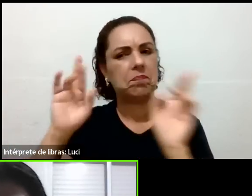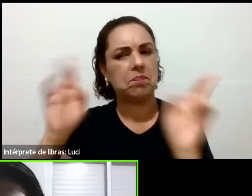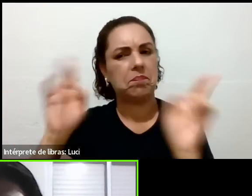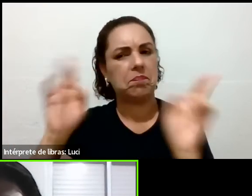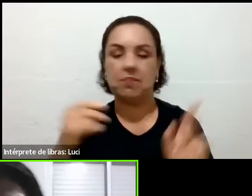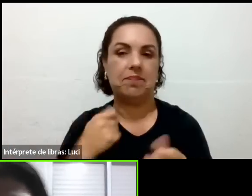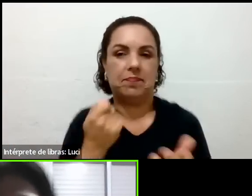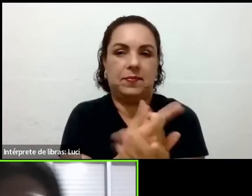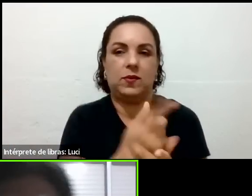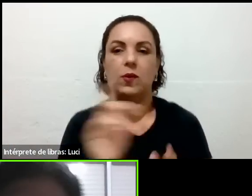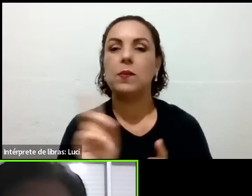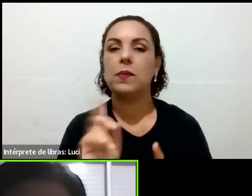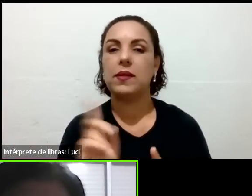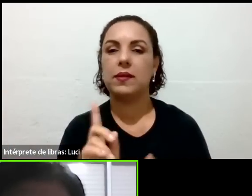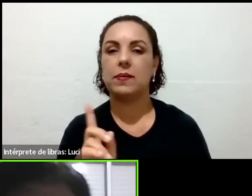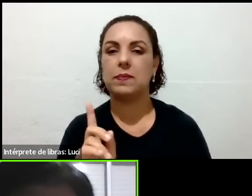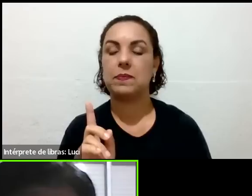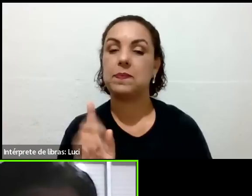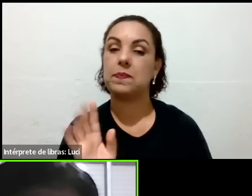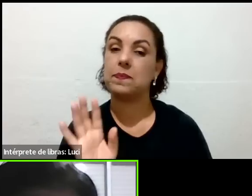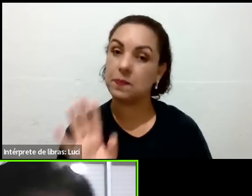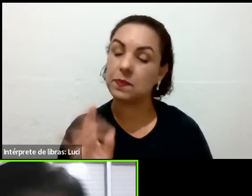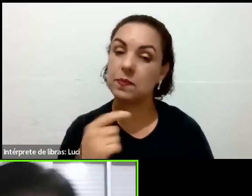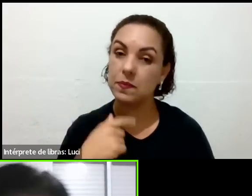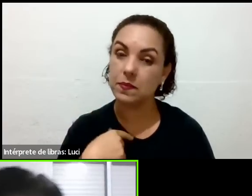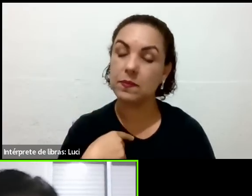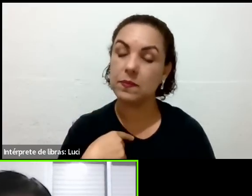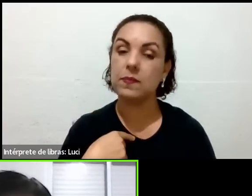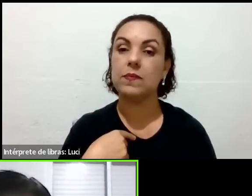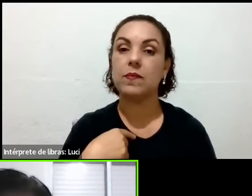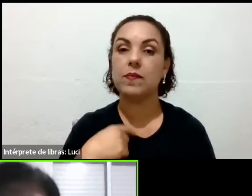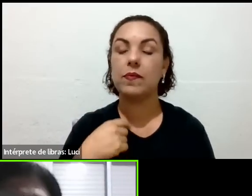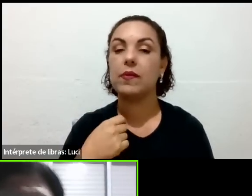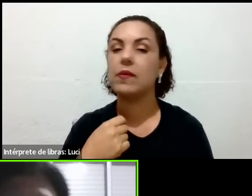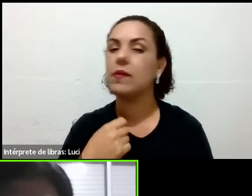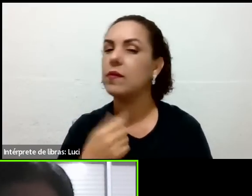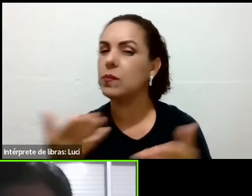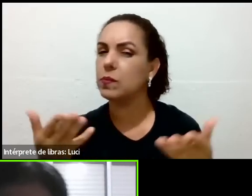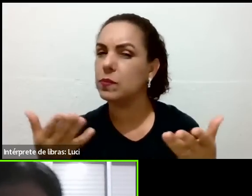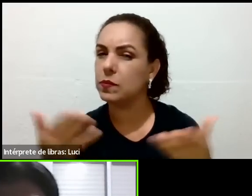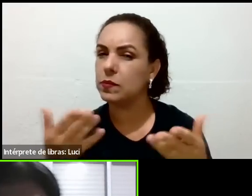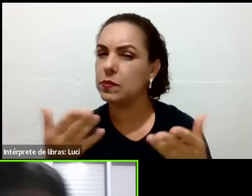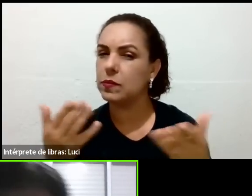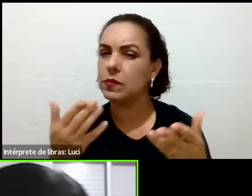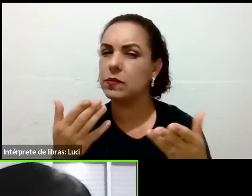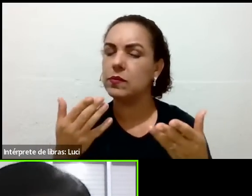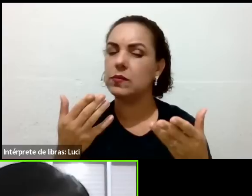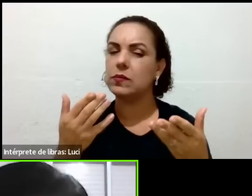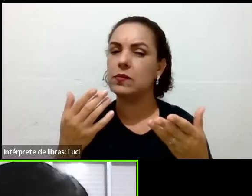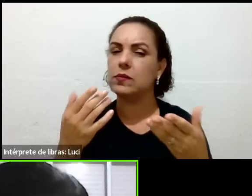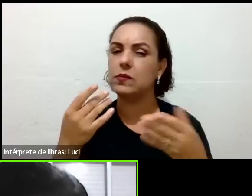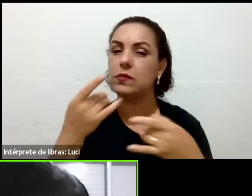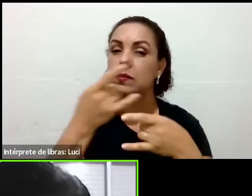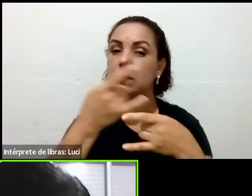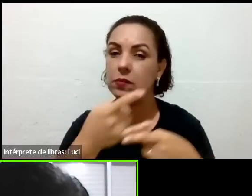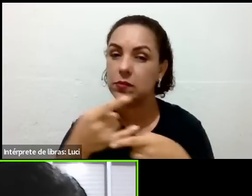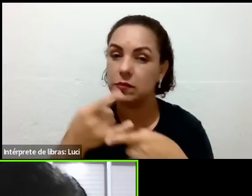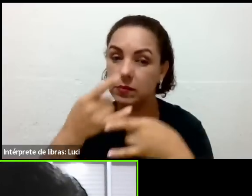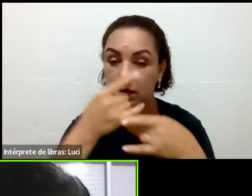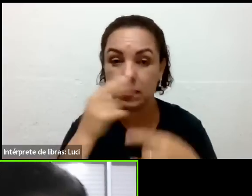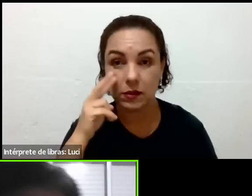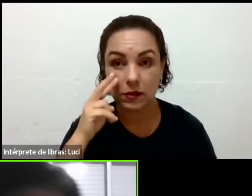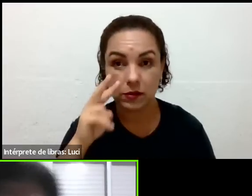vídeo, né? Ela, eu identifiquei muito com ela, porque eu tenho esofagite de refluxo.